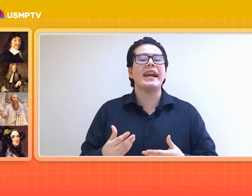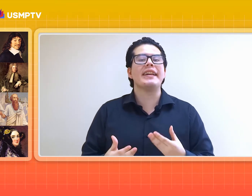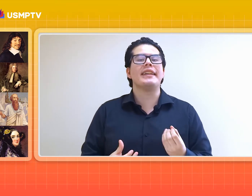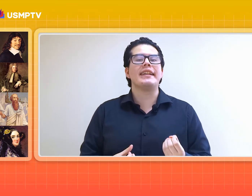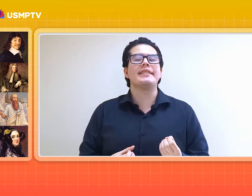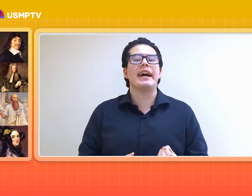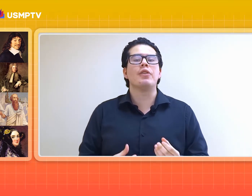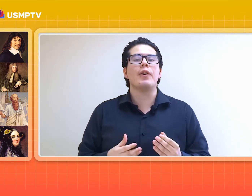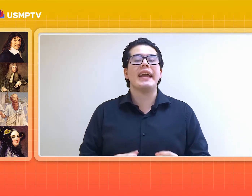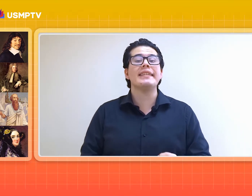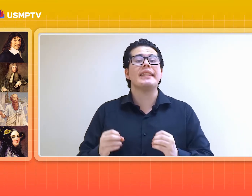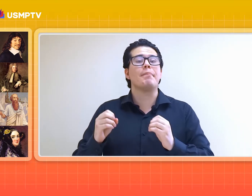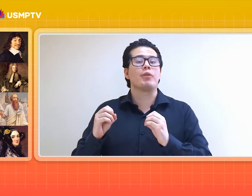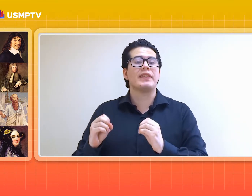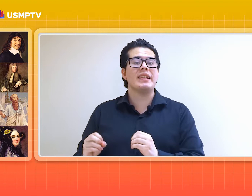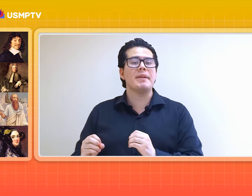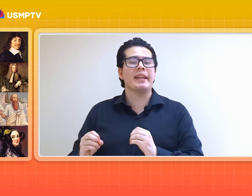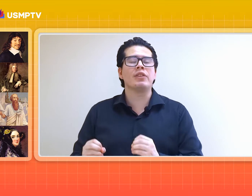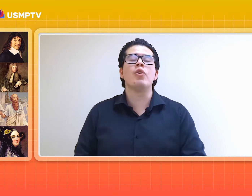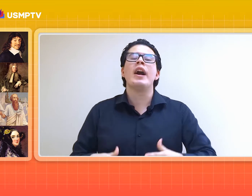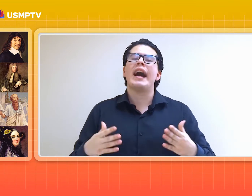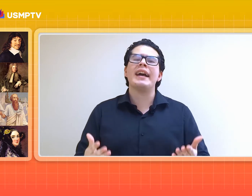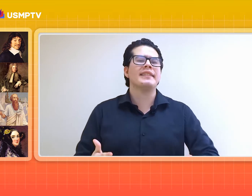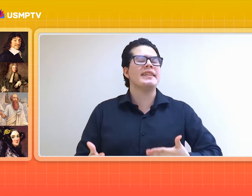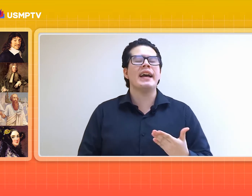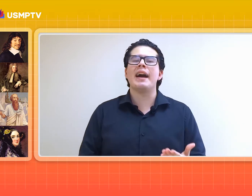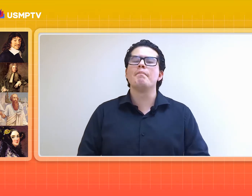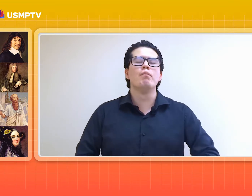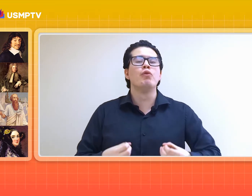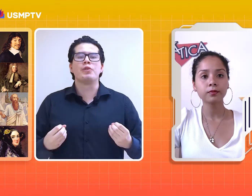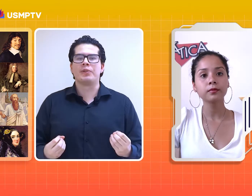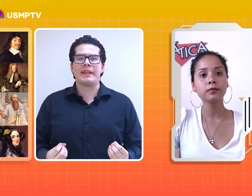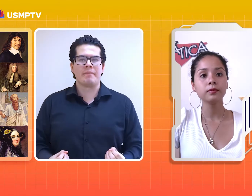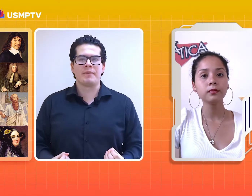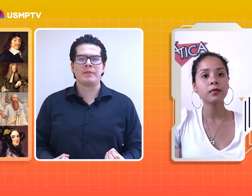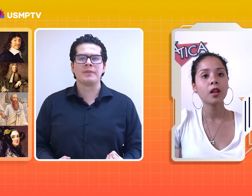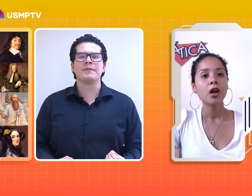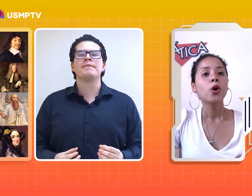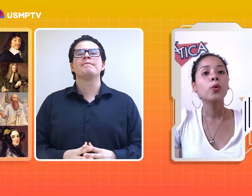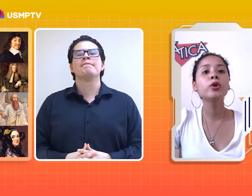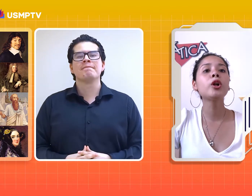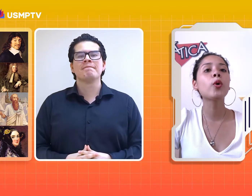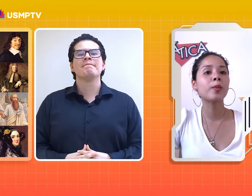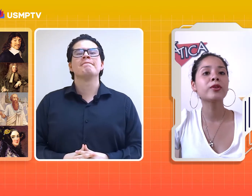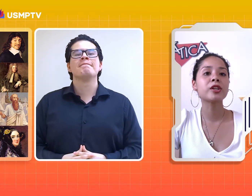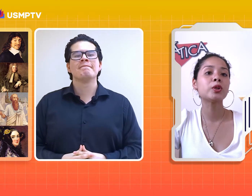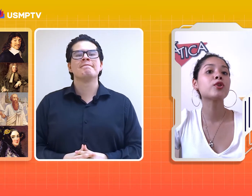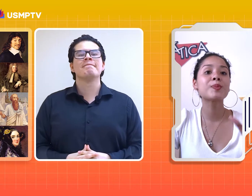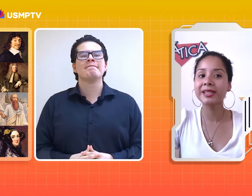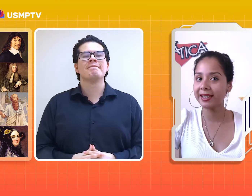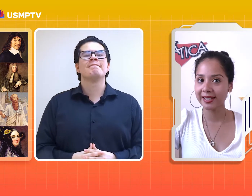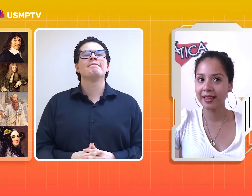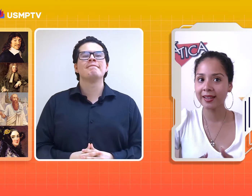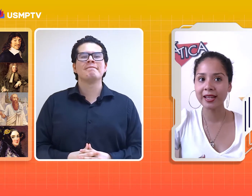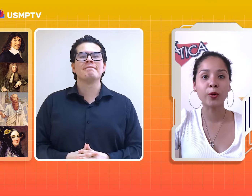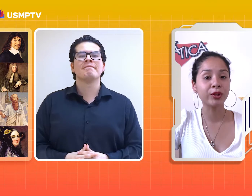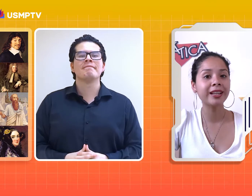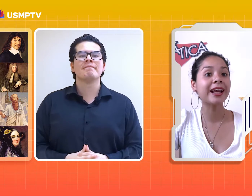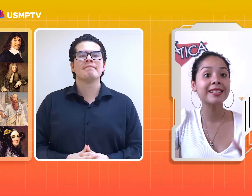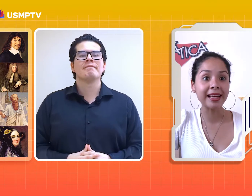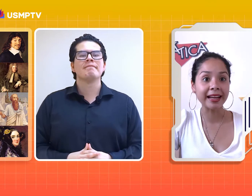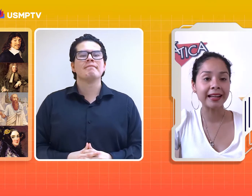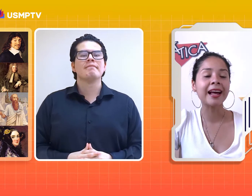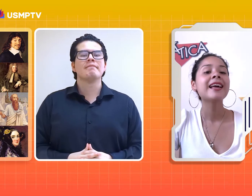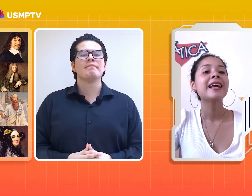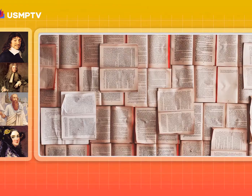se había generalizado este procedimiento hace ya mucho tiempo. Uno de los documentos antiguos más interesantes que